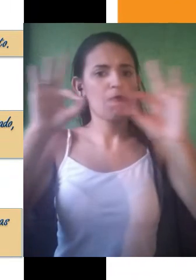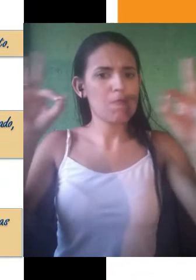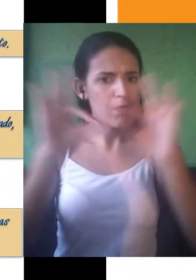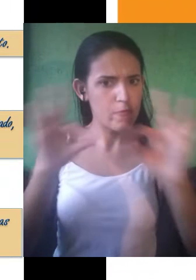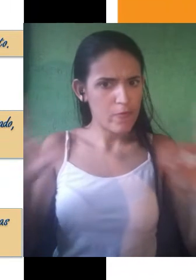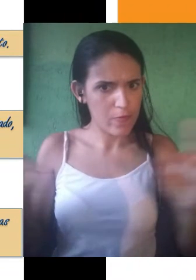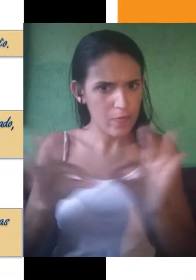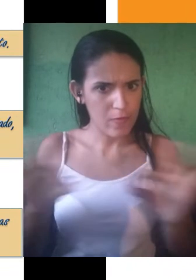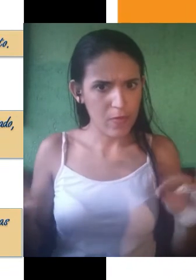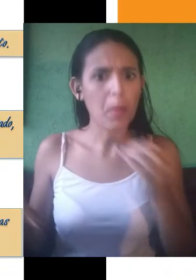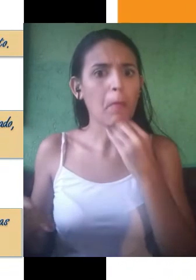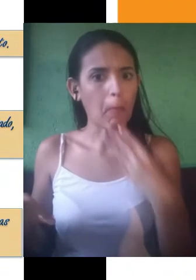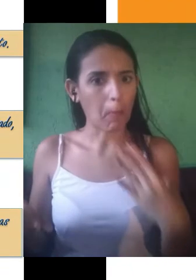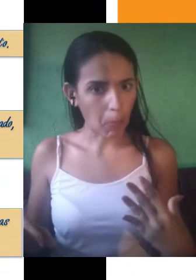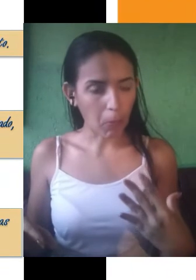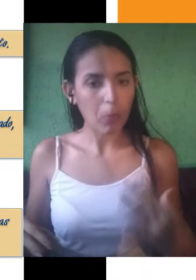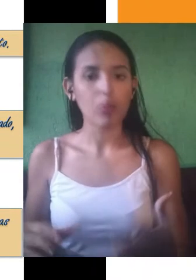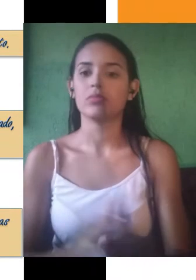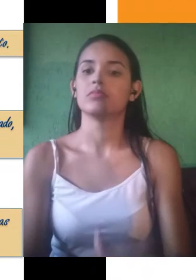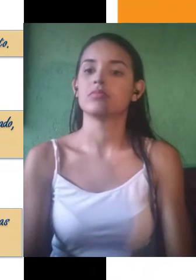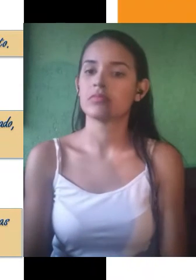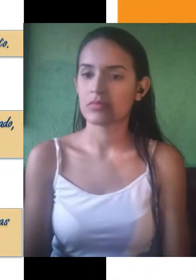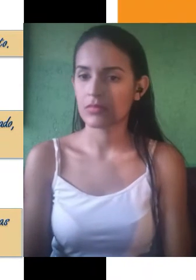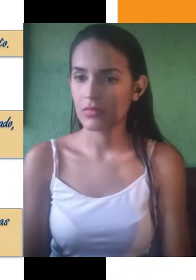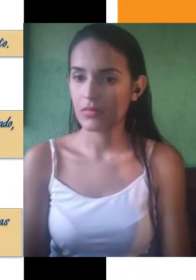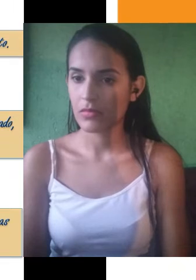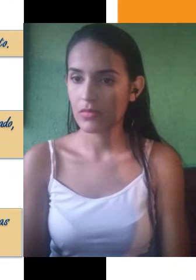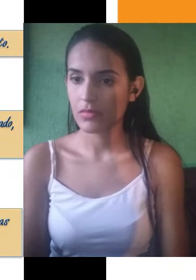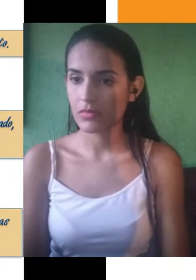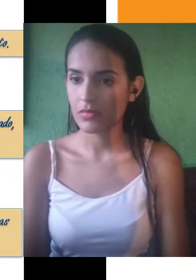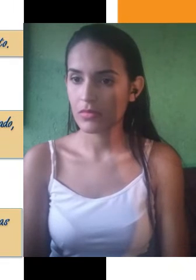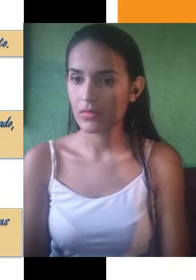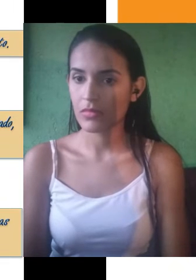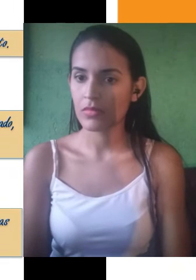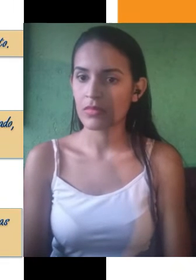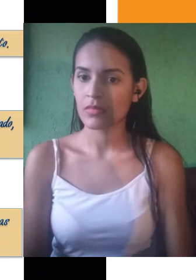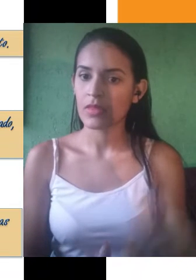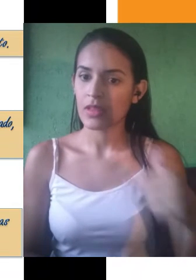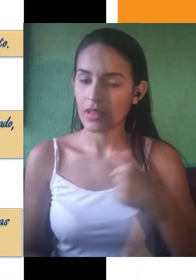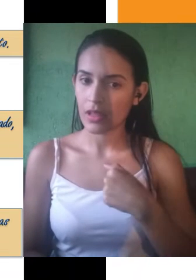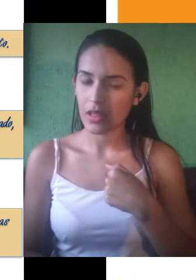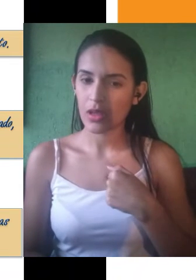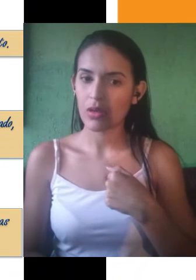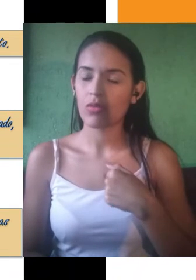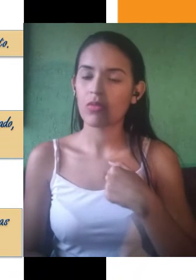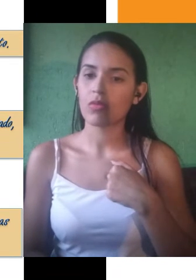Então, ver aqui que eu resgatei algumas daquelas informações que eu havia anotado enquanto eu